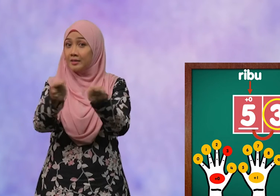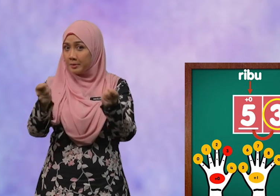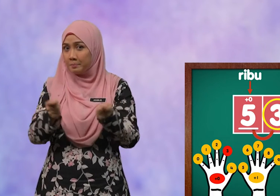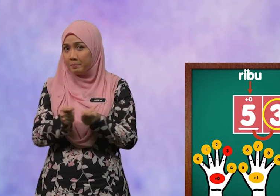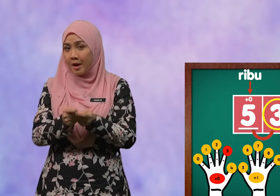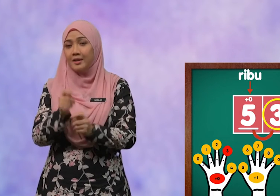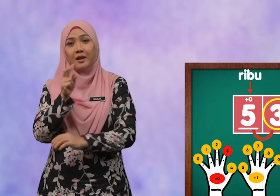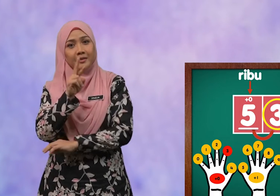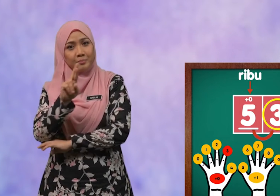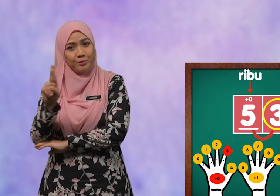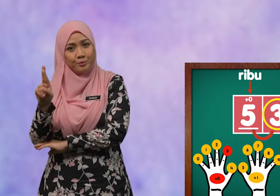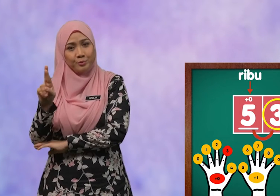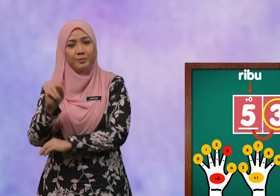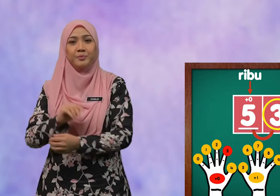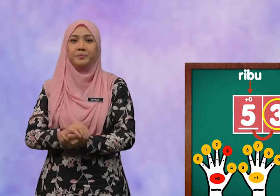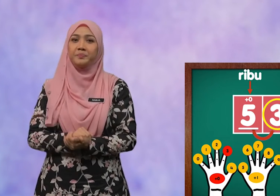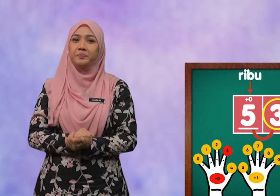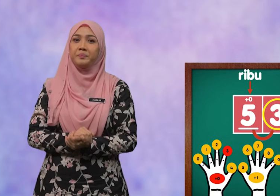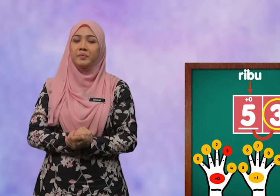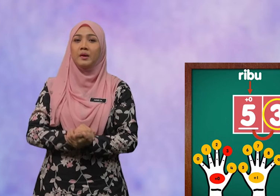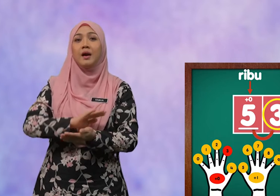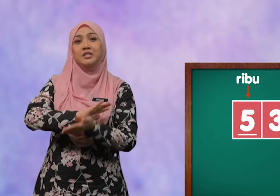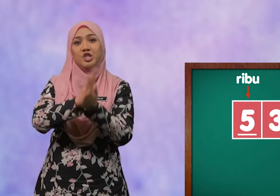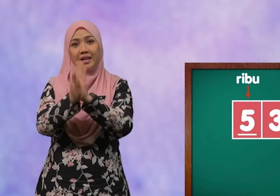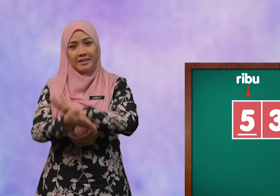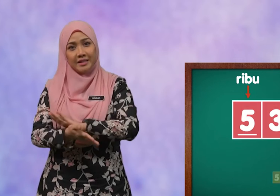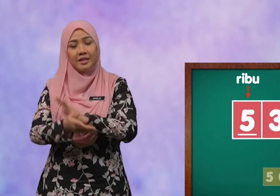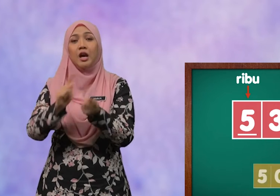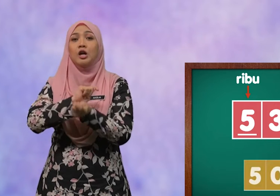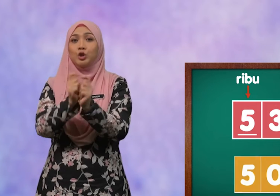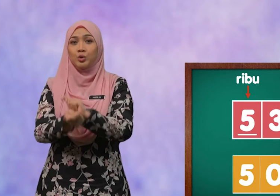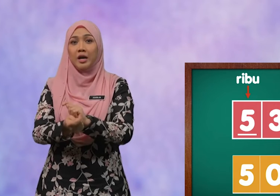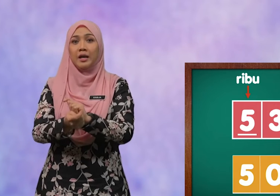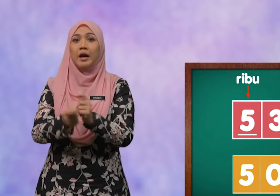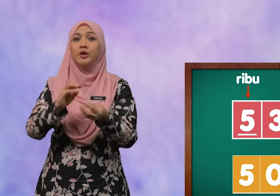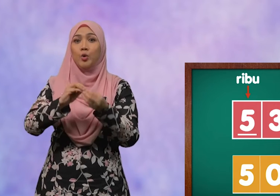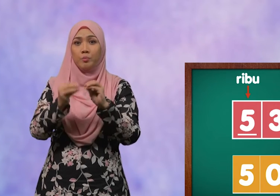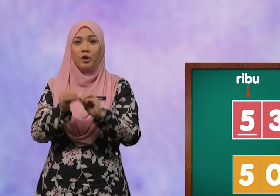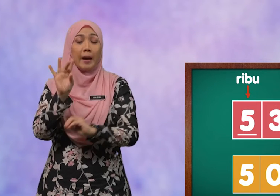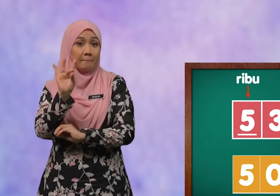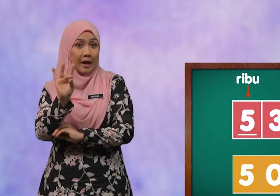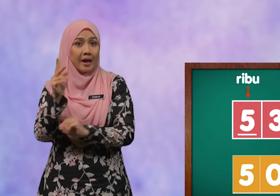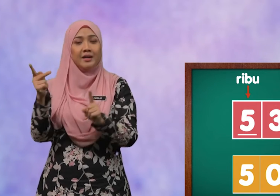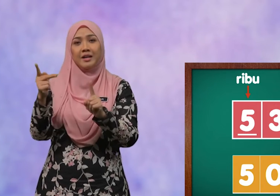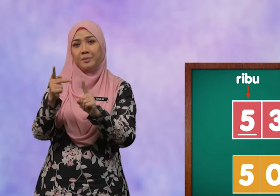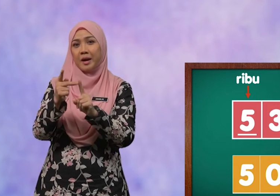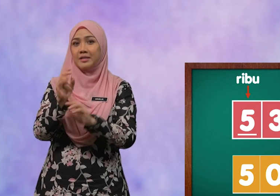tempat ribu. Jadi, tukarkan nombor lapan kepada